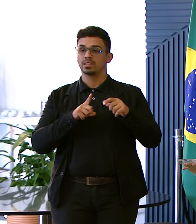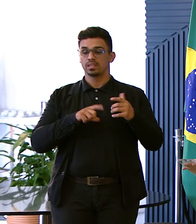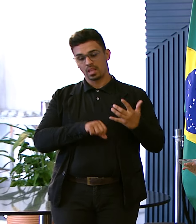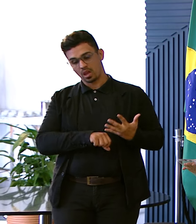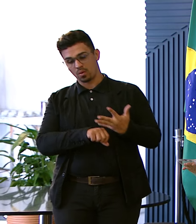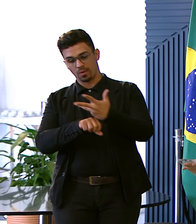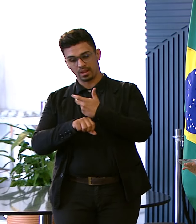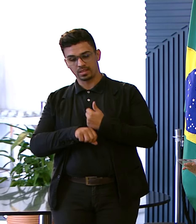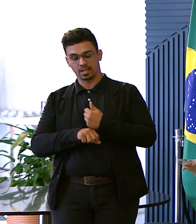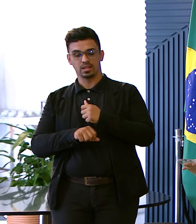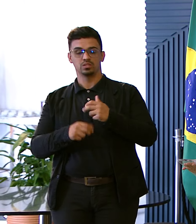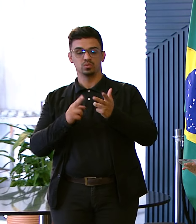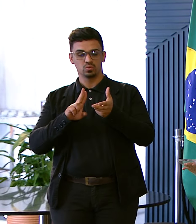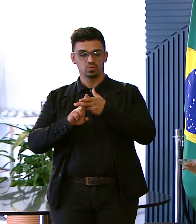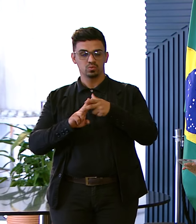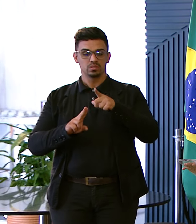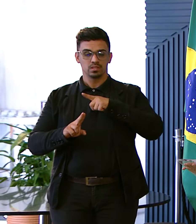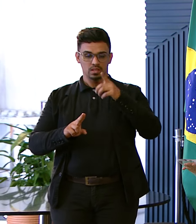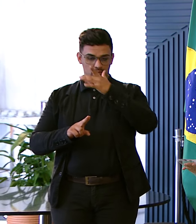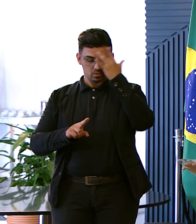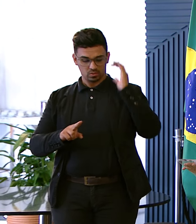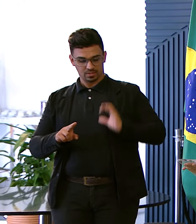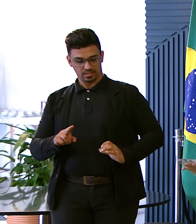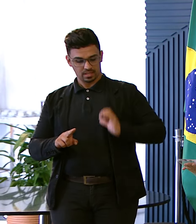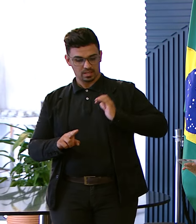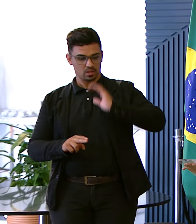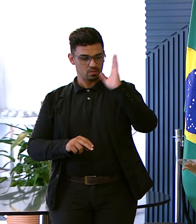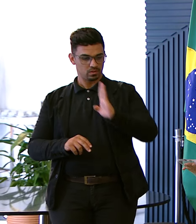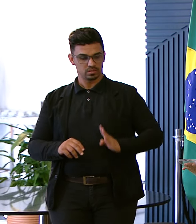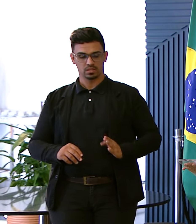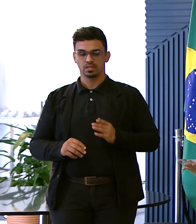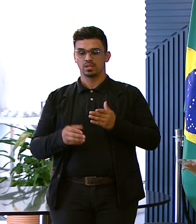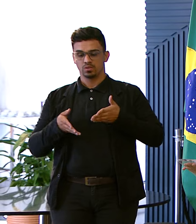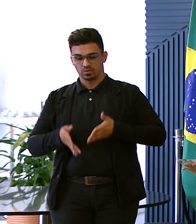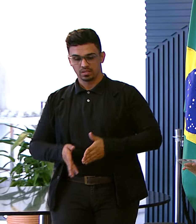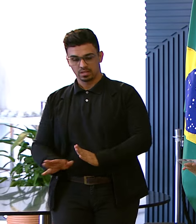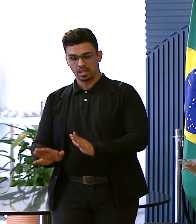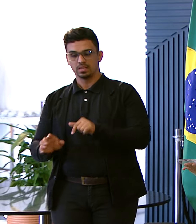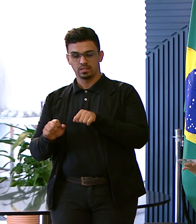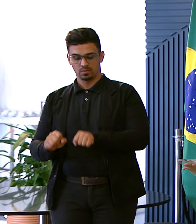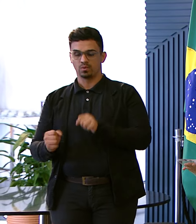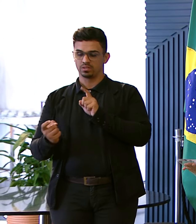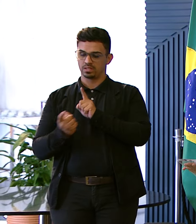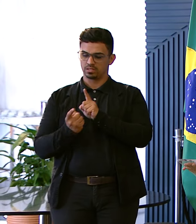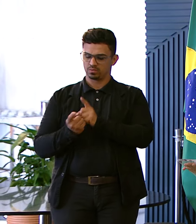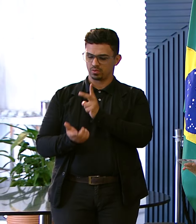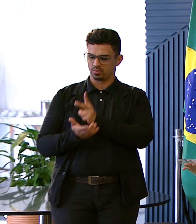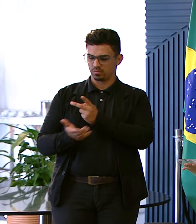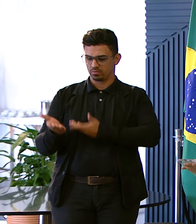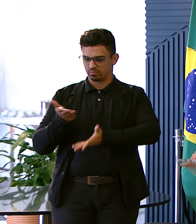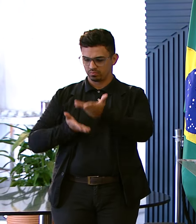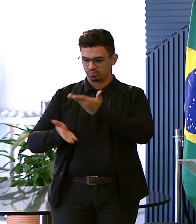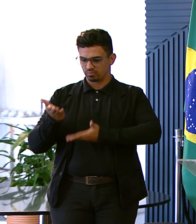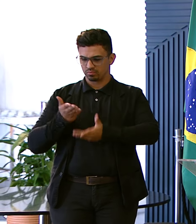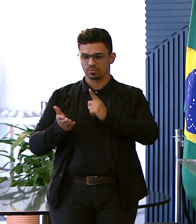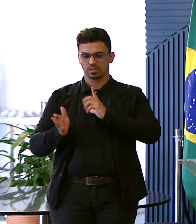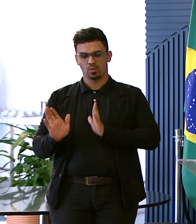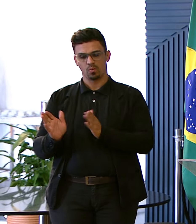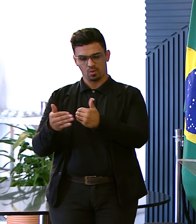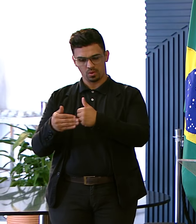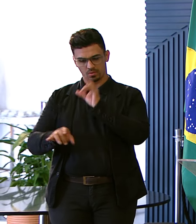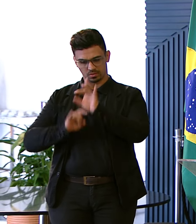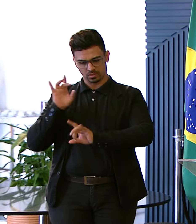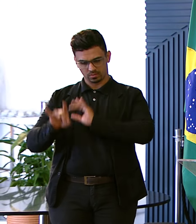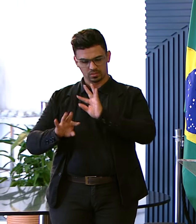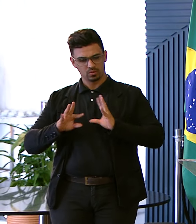SUS Onde um cidadão brasileiro Que ele começa a sua vida Ele pode ser atendido Realmente No local Onde ele sabe Que ele vai ser acolhido Em todos os seus